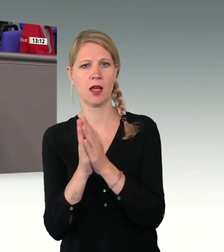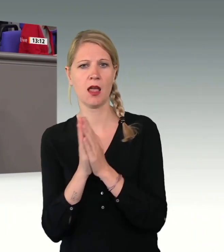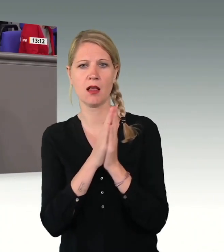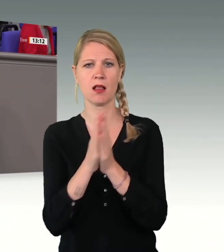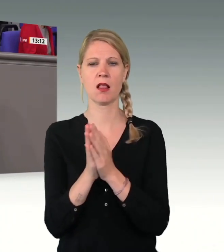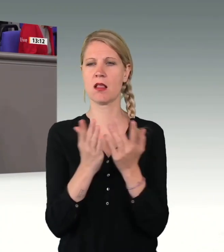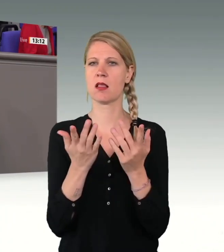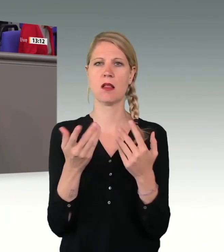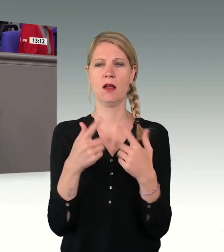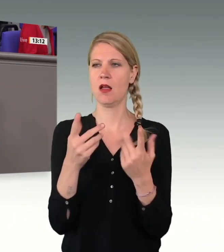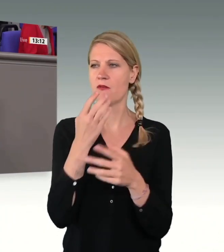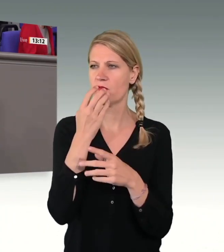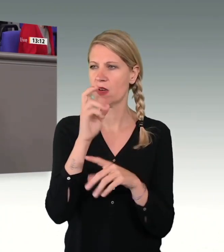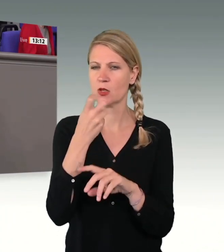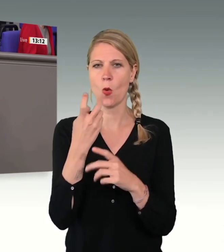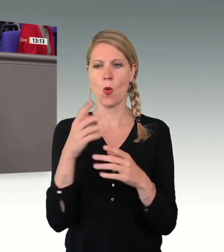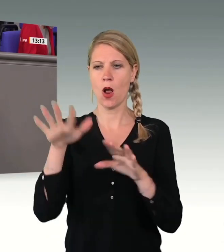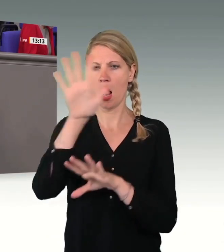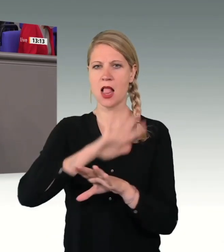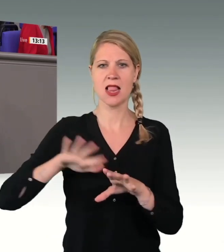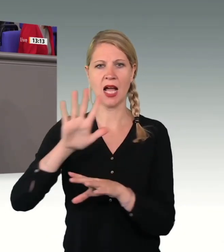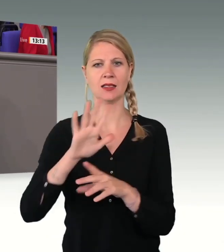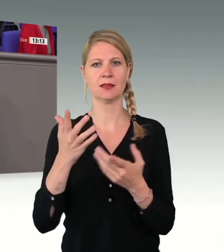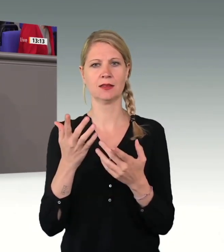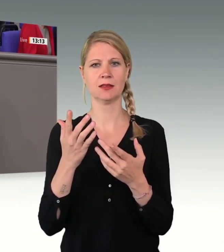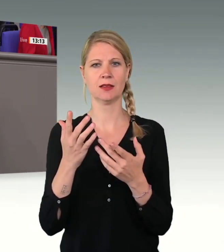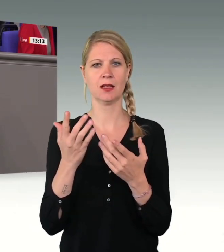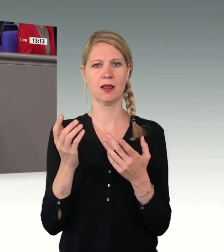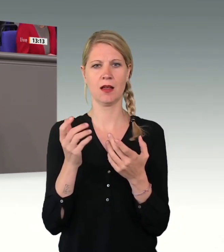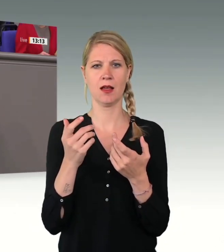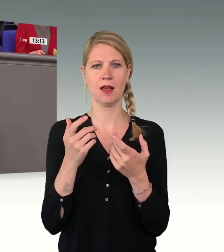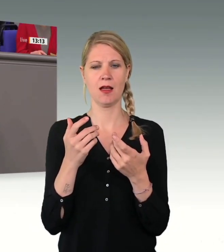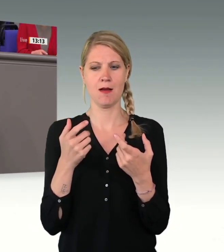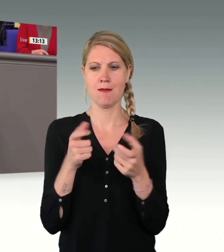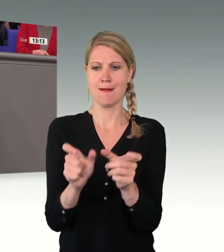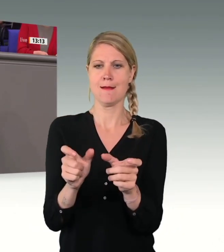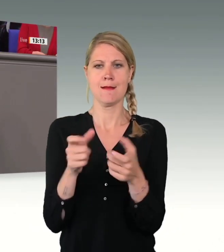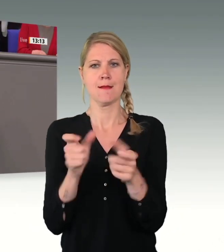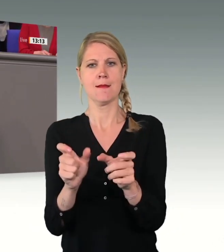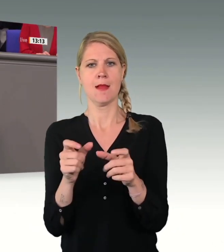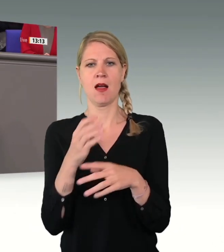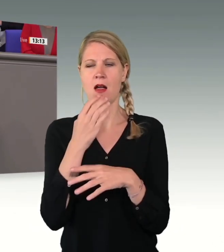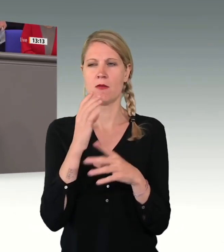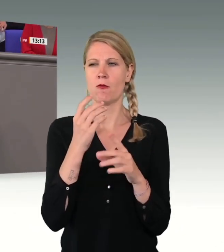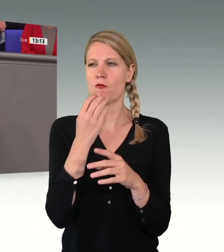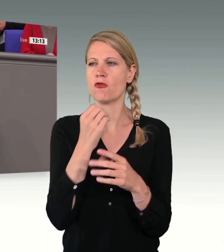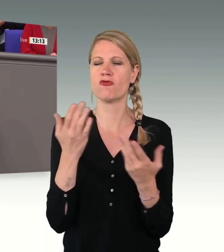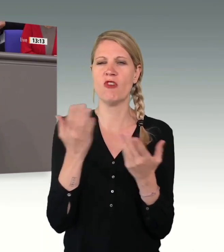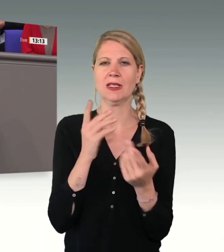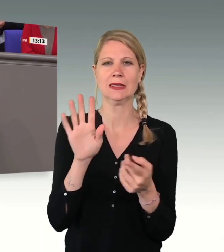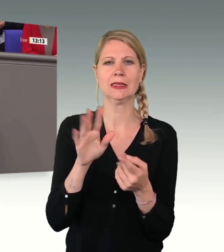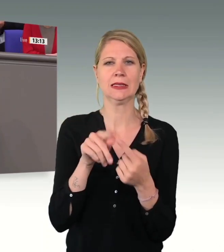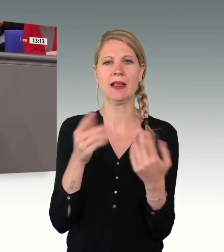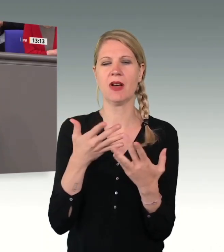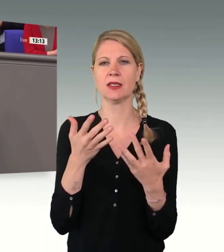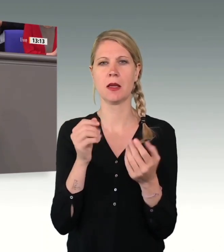will. Er will unbedingt mehr Diversität, mehr Buntheit, wie es auch